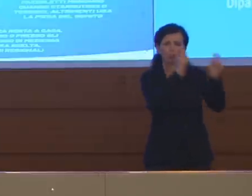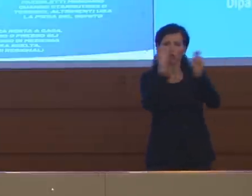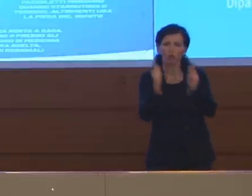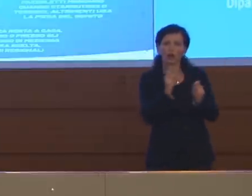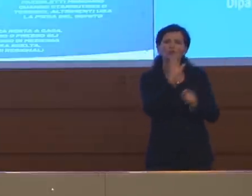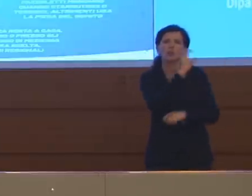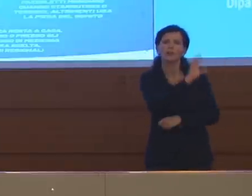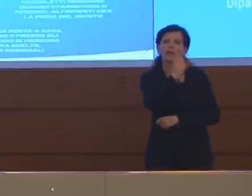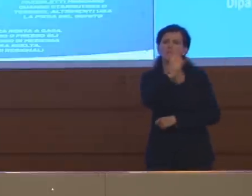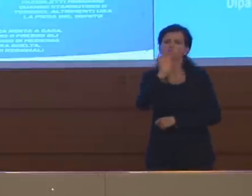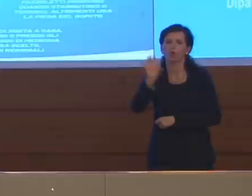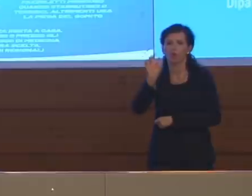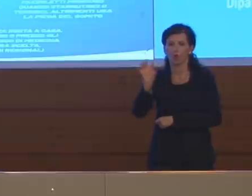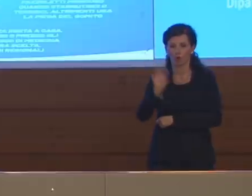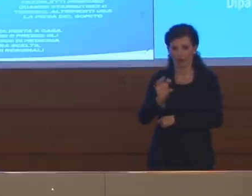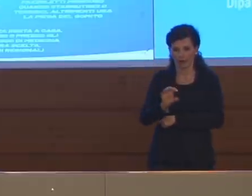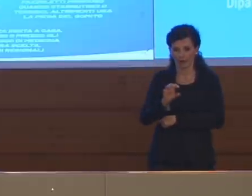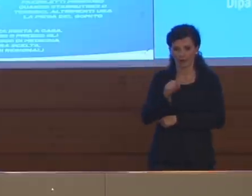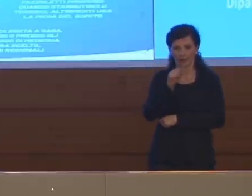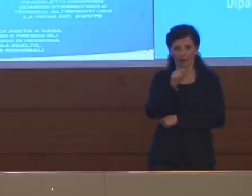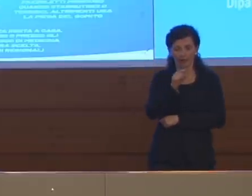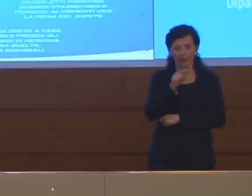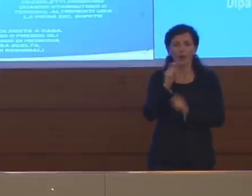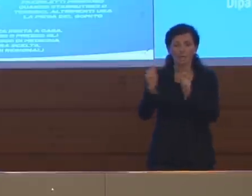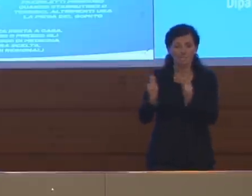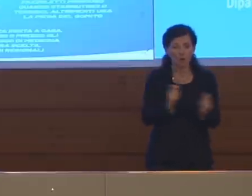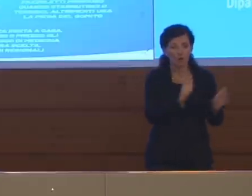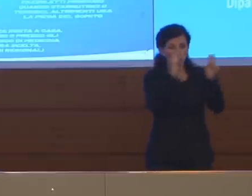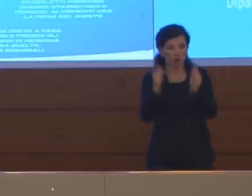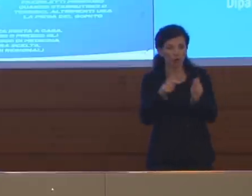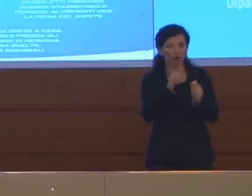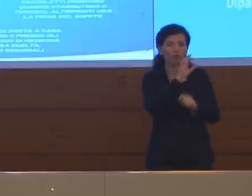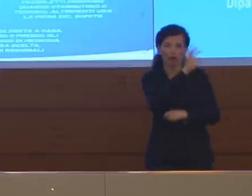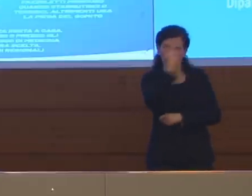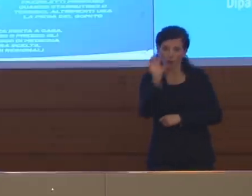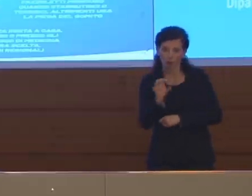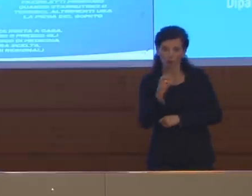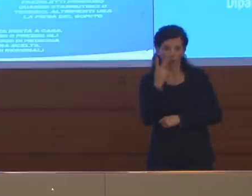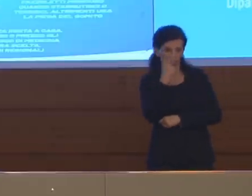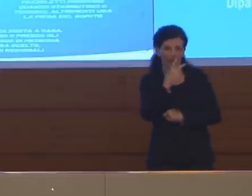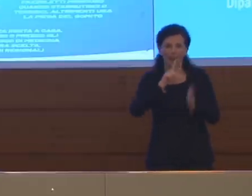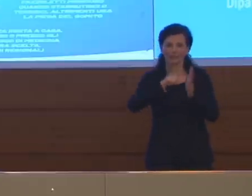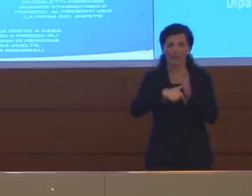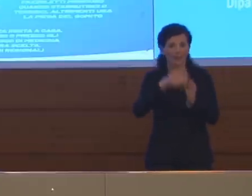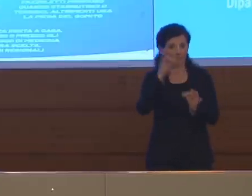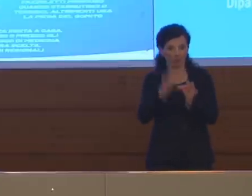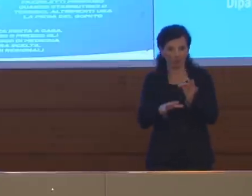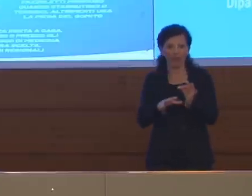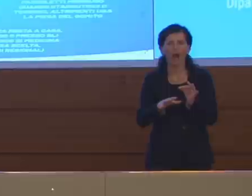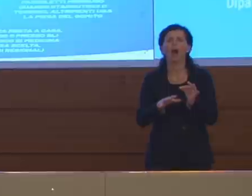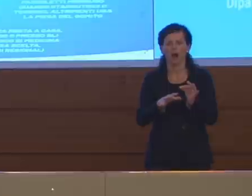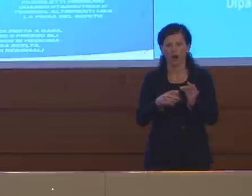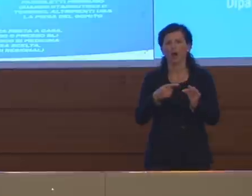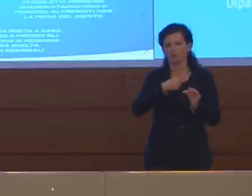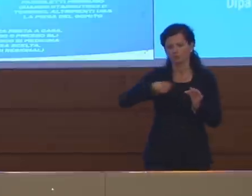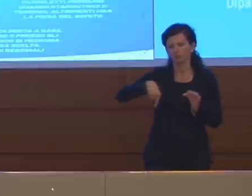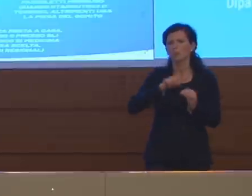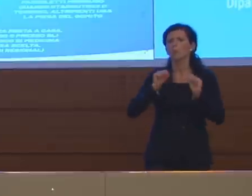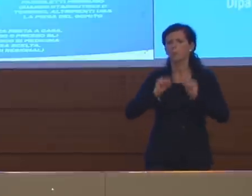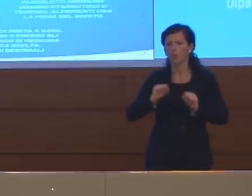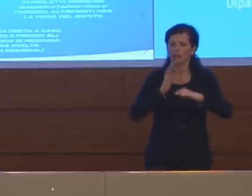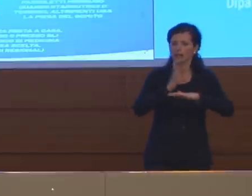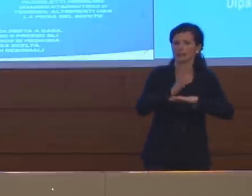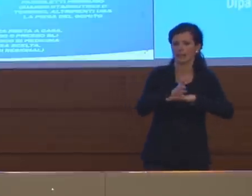scenario di monitoraggio sistematico e tempestivo a livello delle regioni, e tanto più potremo modellare meglio gli